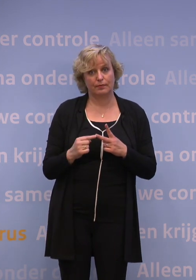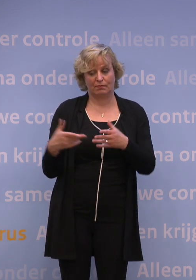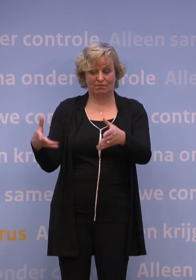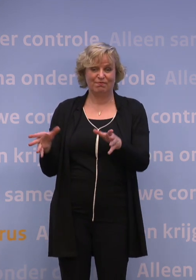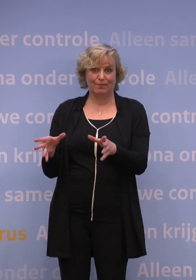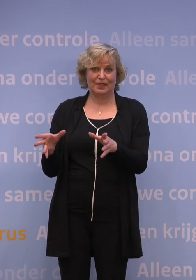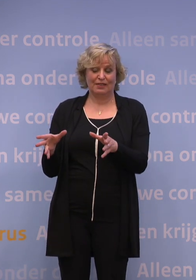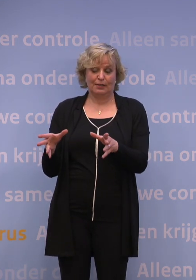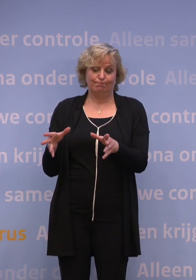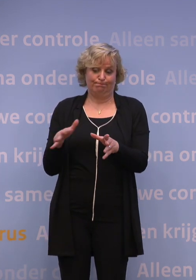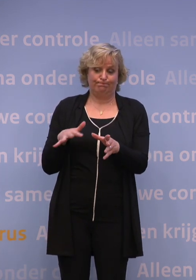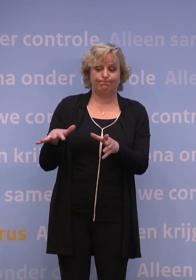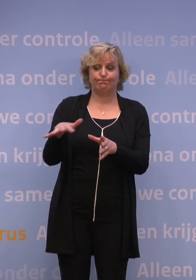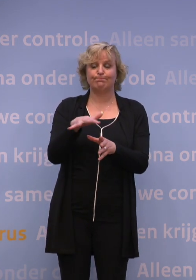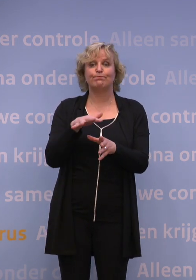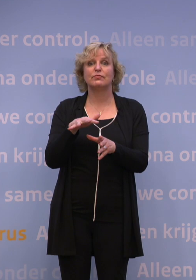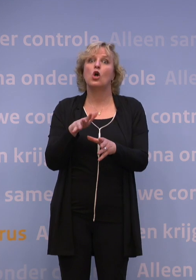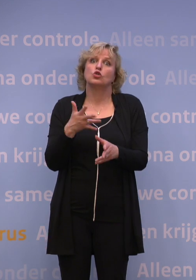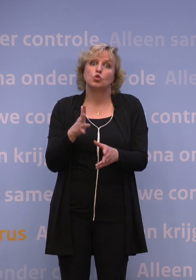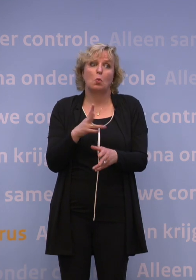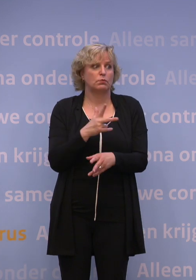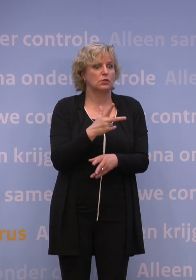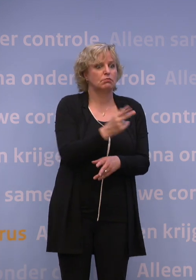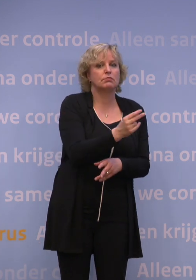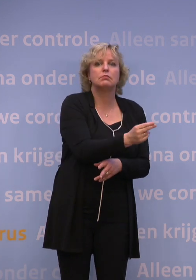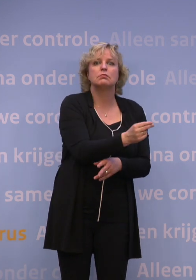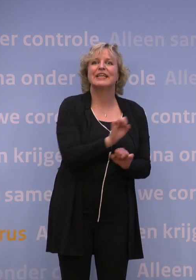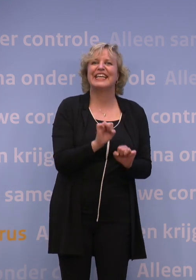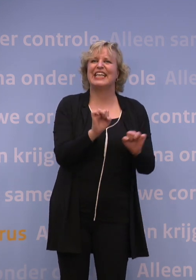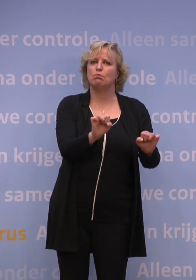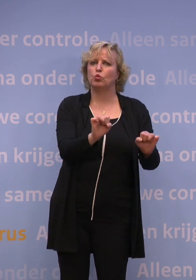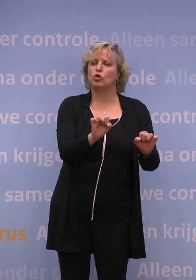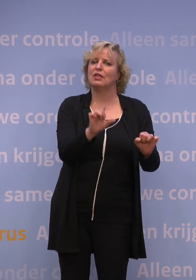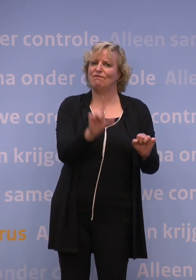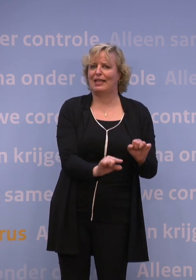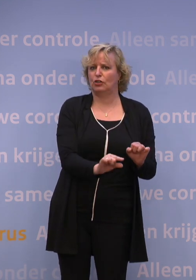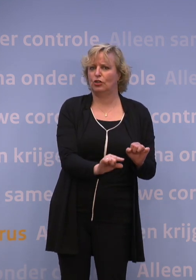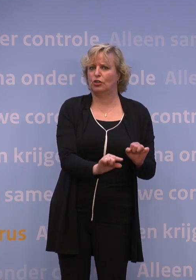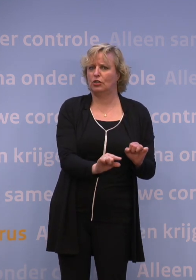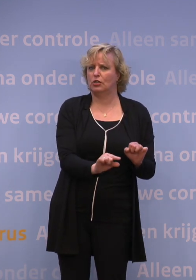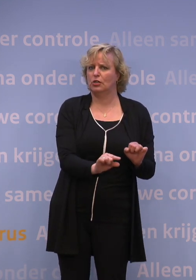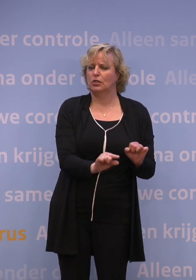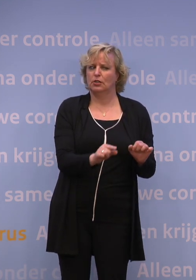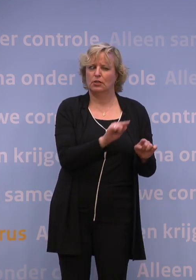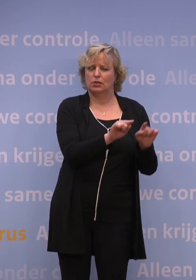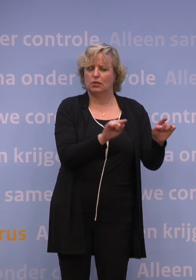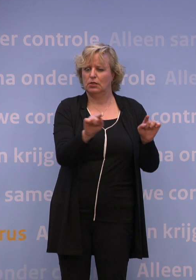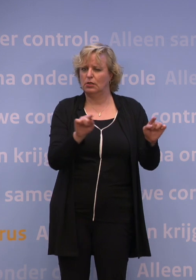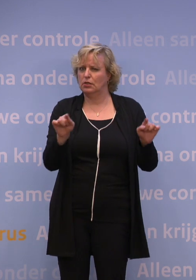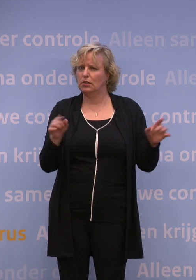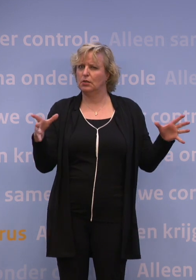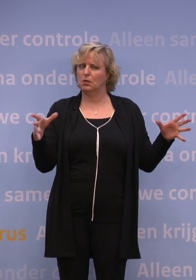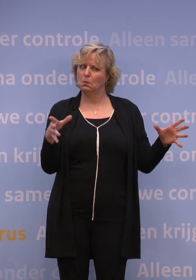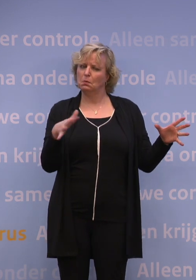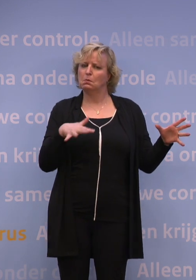er altijd een deel van de mensen bij wie vaccinatie onvoldoende immuunrespons oplevert. En dat maakt dat er toch altijd wel een deel van de